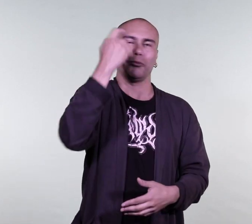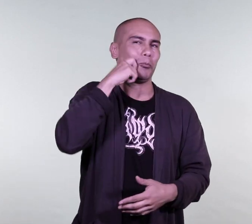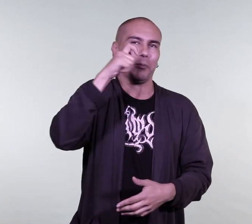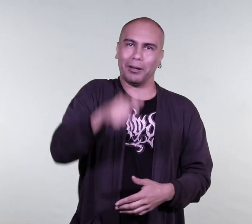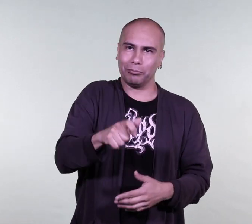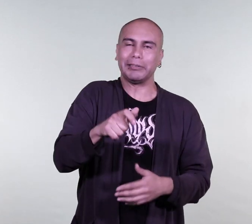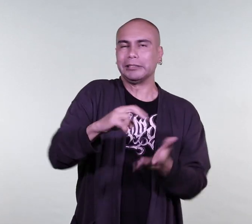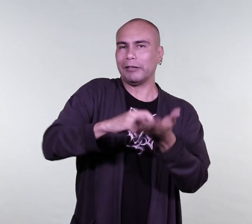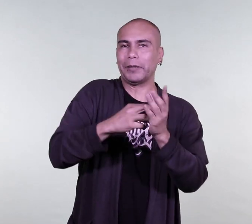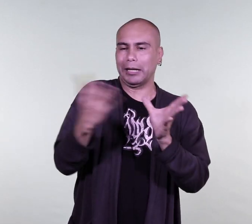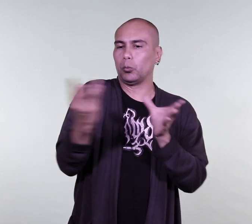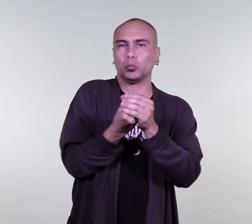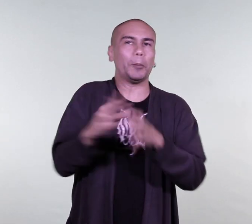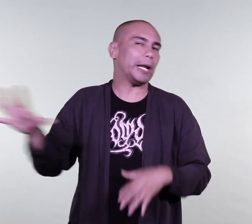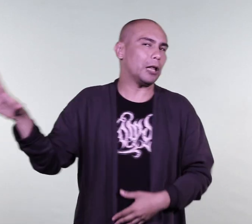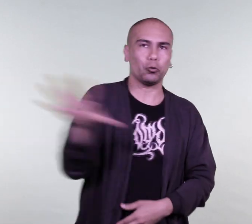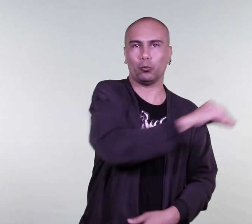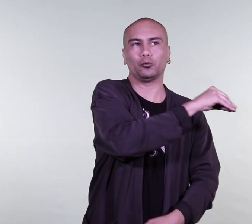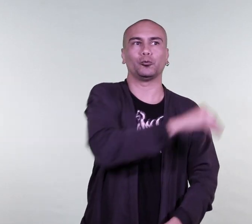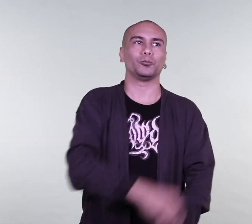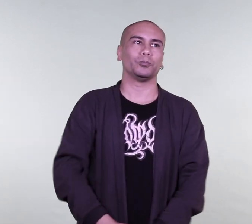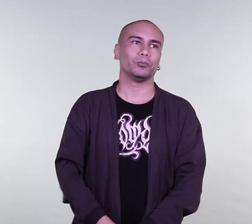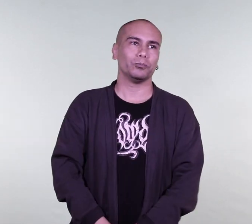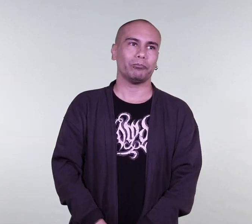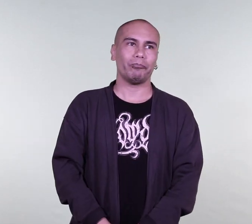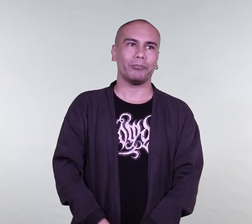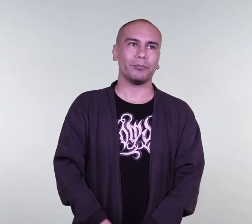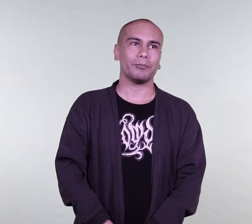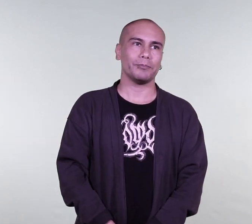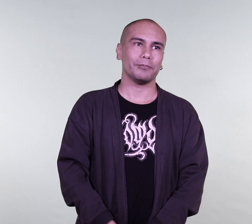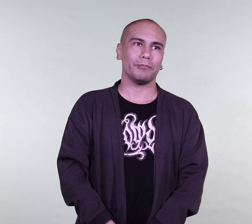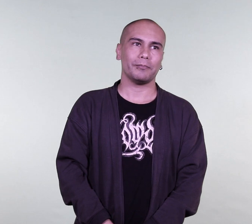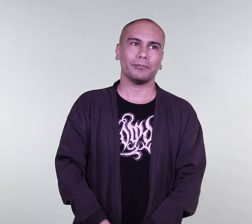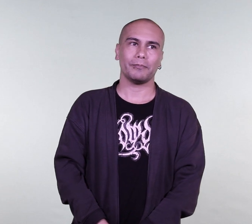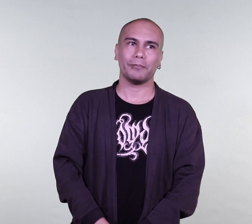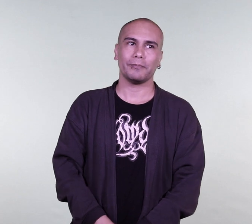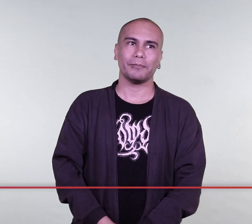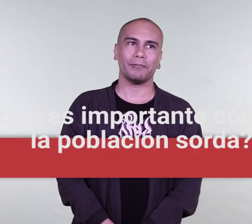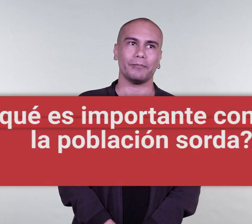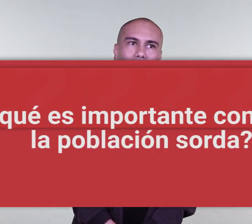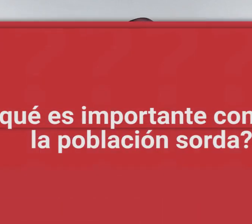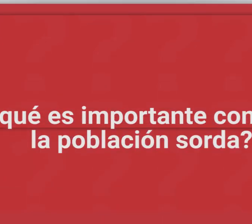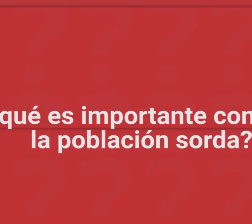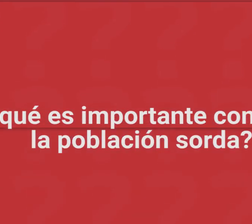compartirán con personas oyentes, pero se fortalecen principalmente estos espacios académicos a través de la lengua de señas.